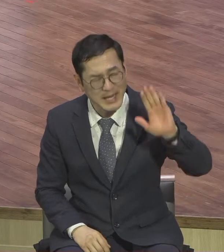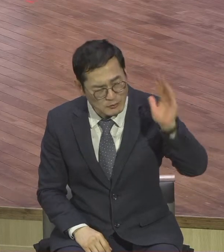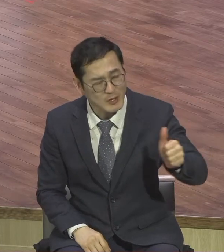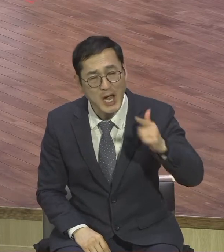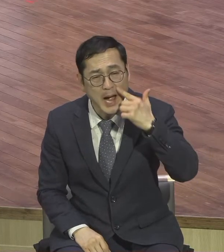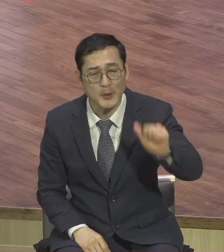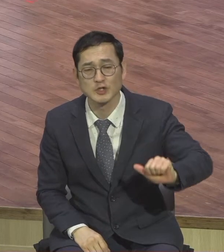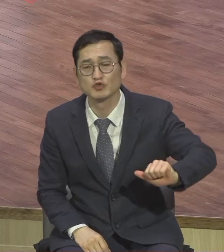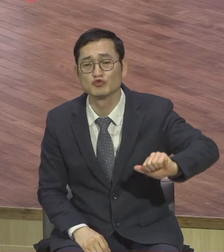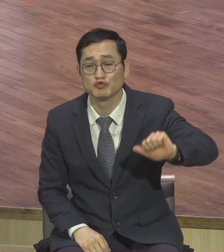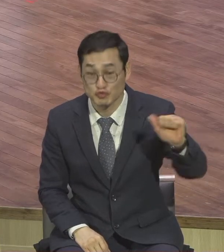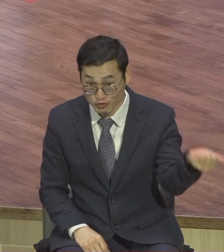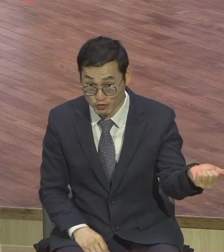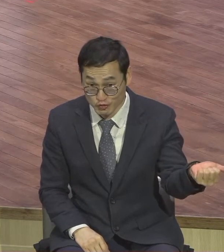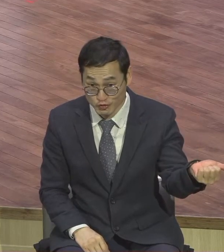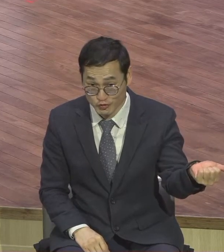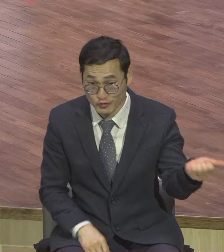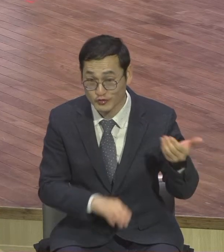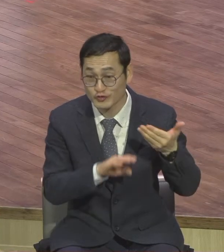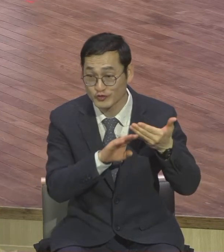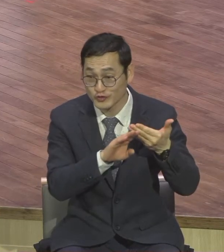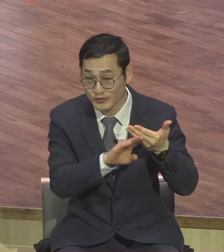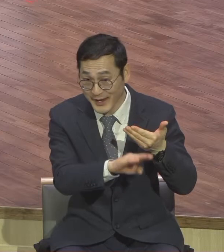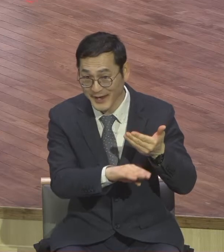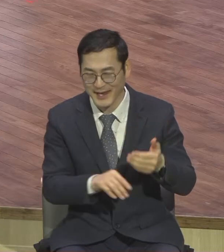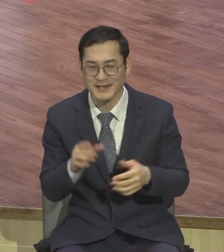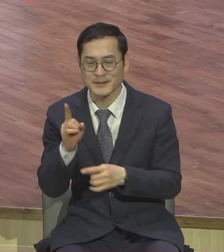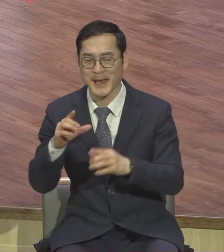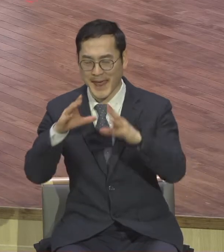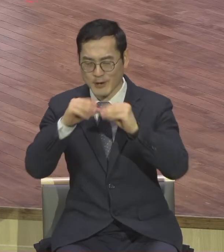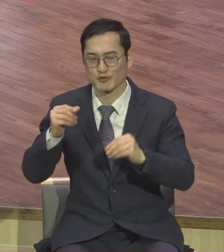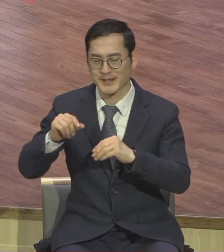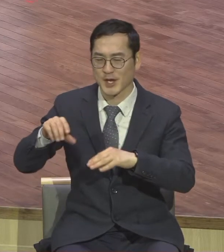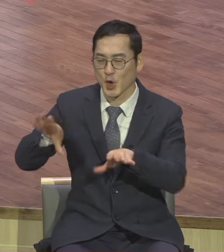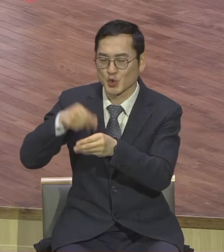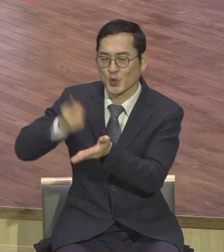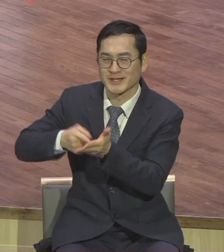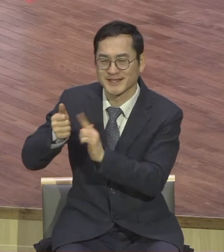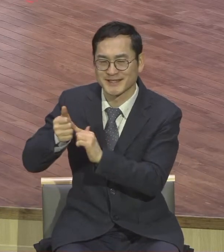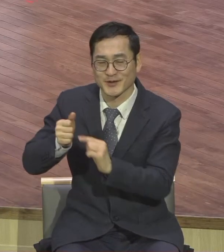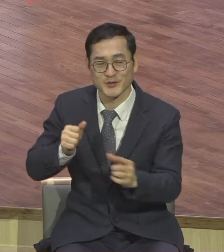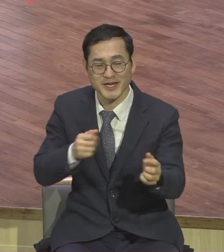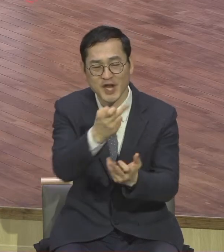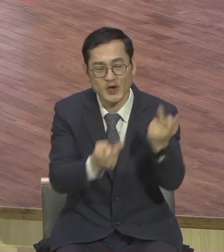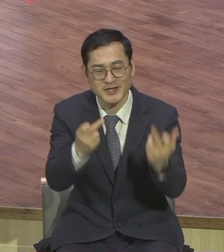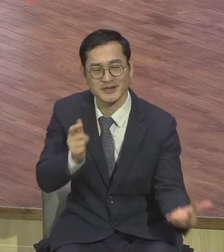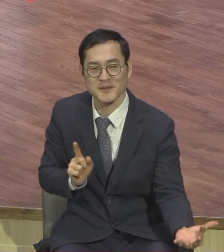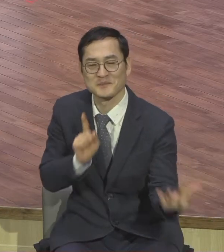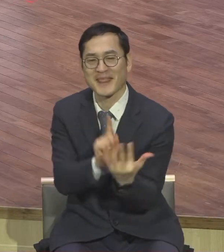노심초사였습니다 아버지 살해 들 동안에 아버지 때문에 우리 봐줬는데 이제 아버지 돌아간 사람이 어쩌나